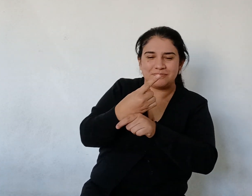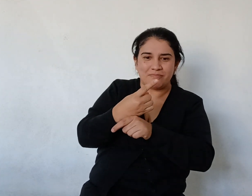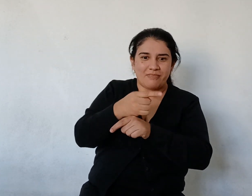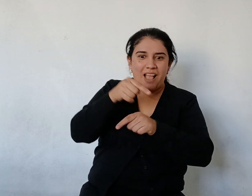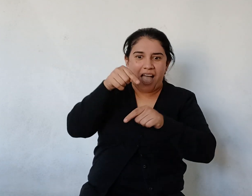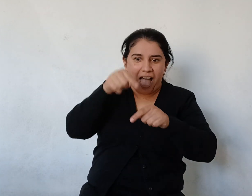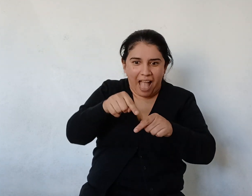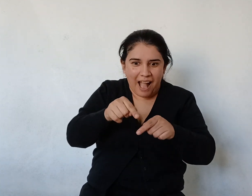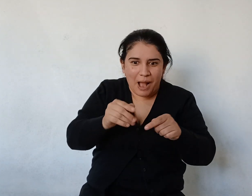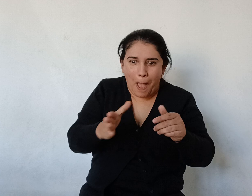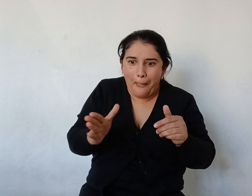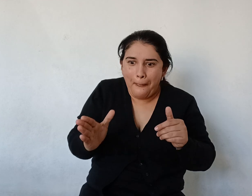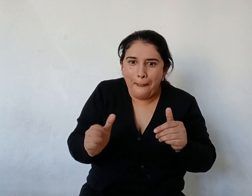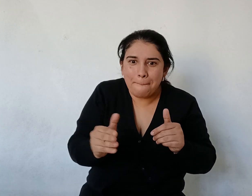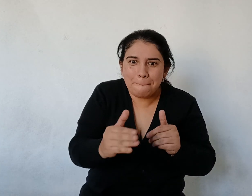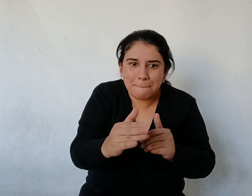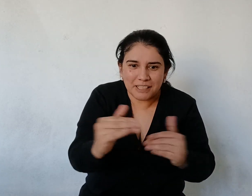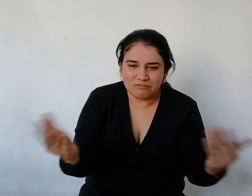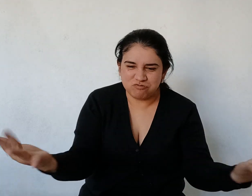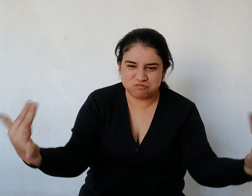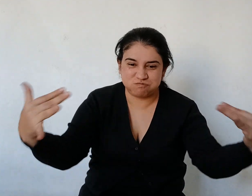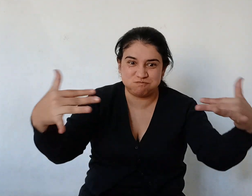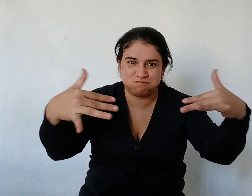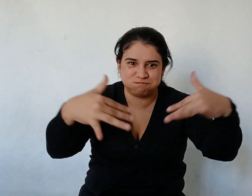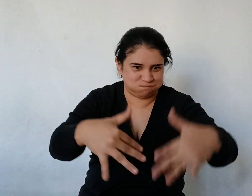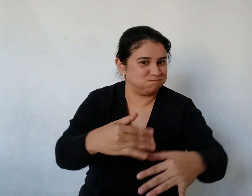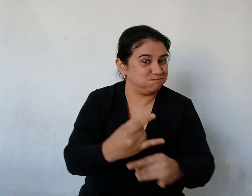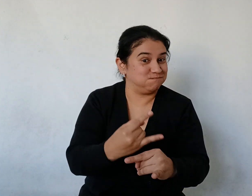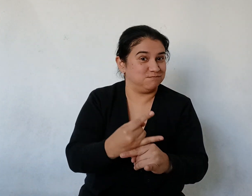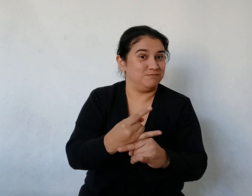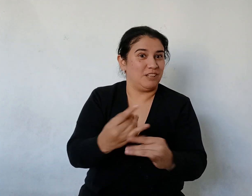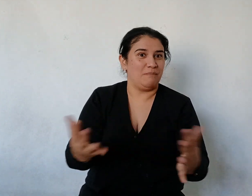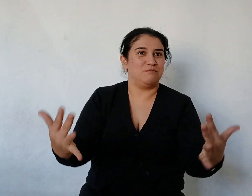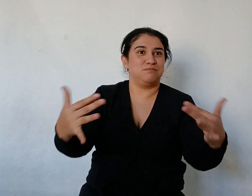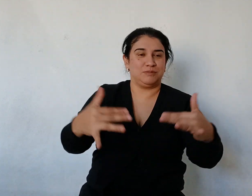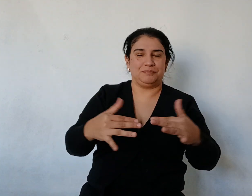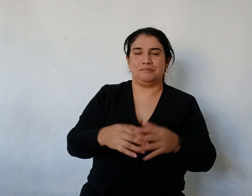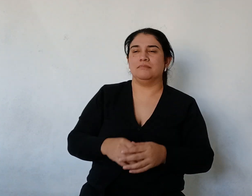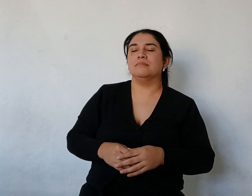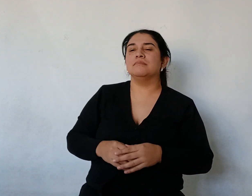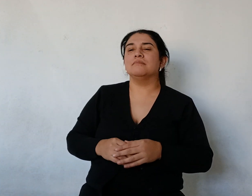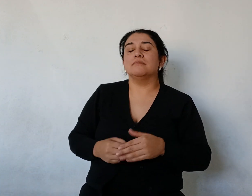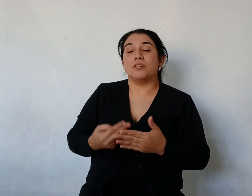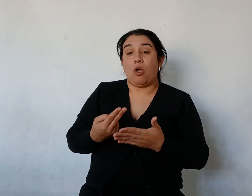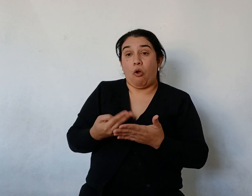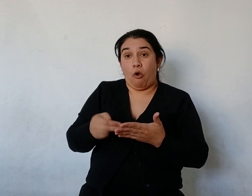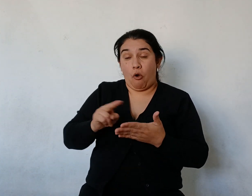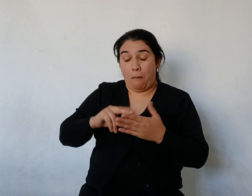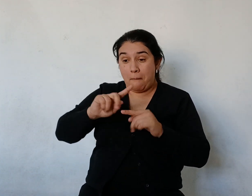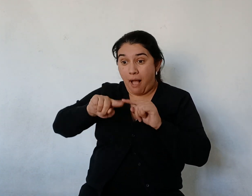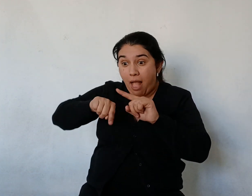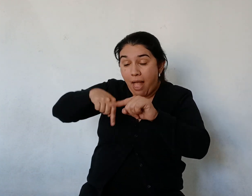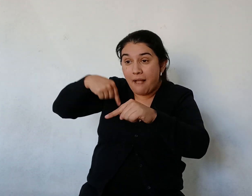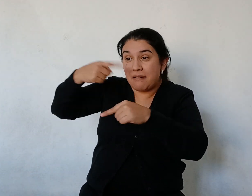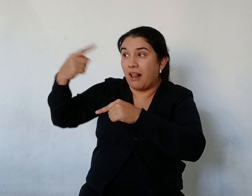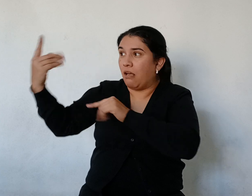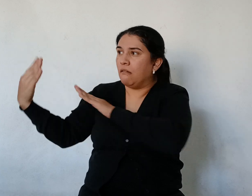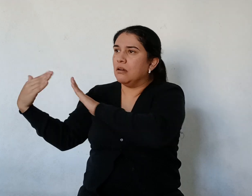Pero al día siguiente Volvió el vapor Y cuando los yacarés miraron el buque Quedaron